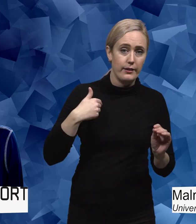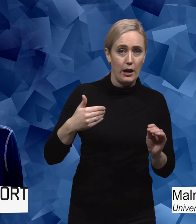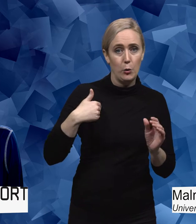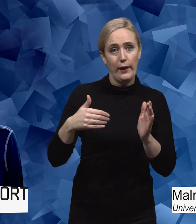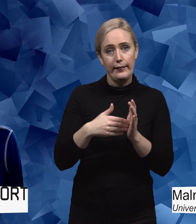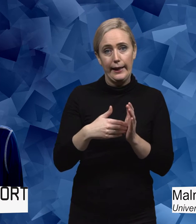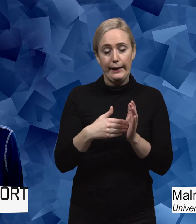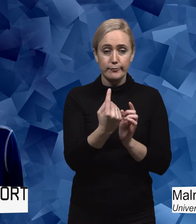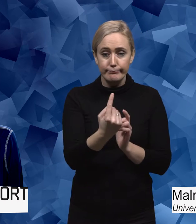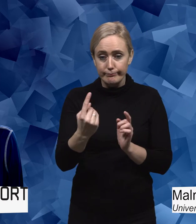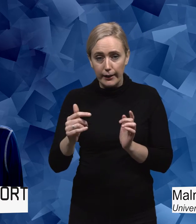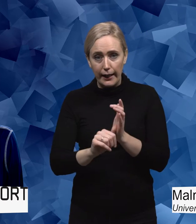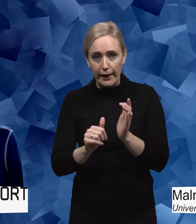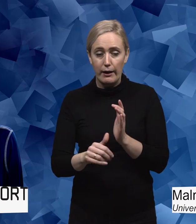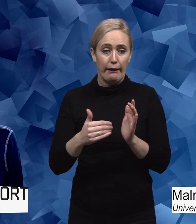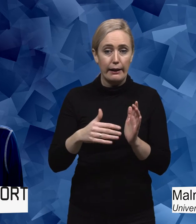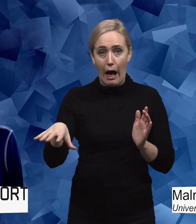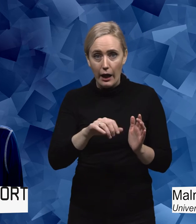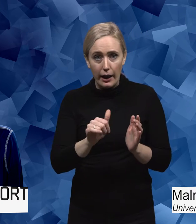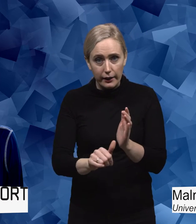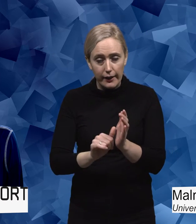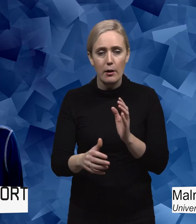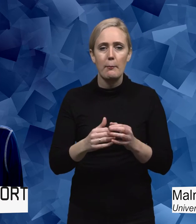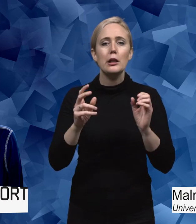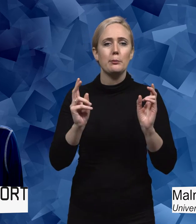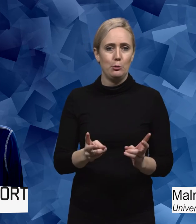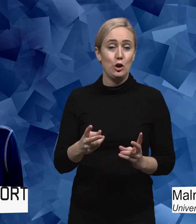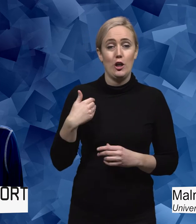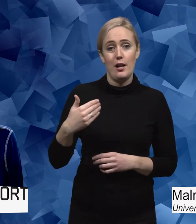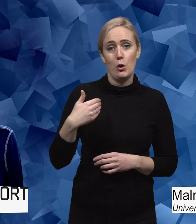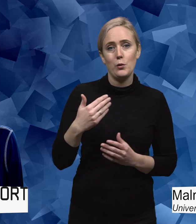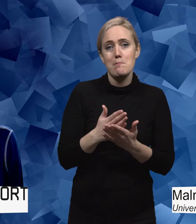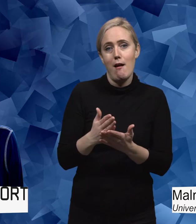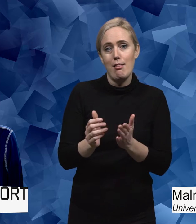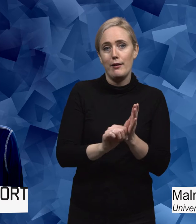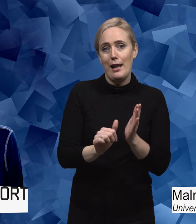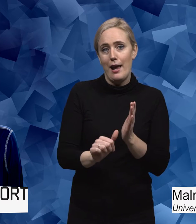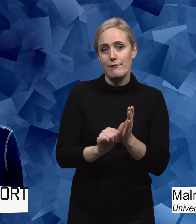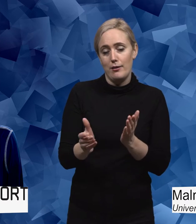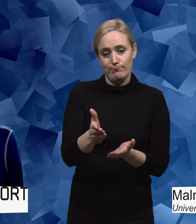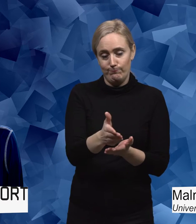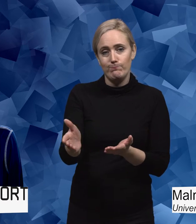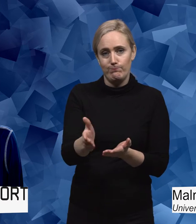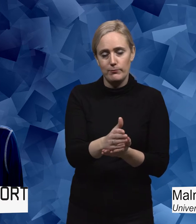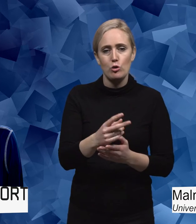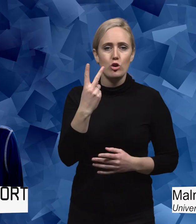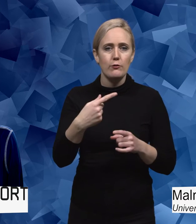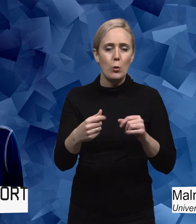enstaka elever eller alla elever. Men också relationer mellan eleverna. Så det är två olika sätt att beskriva ett